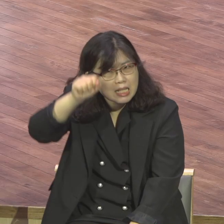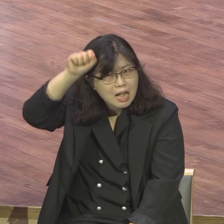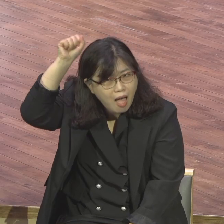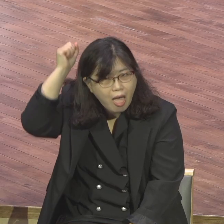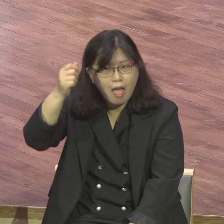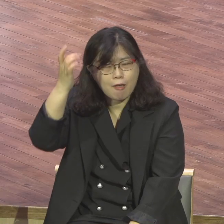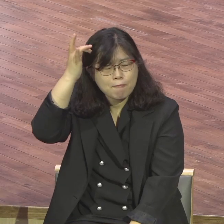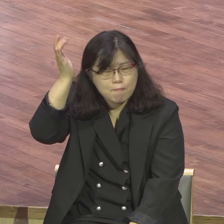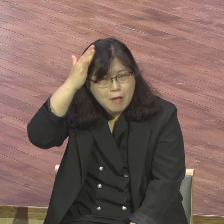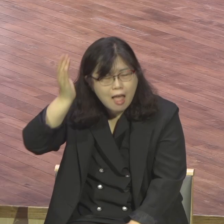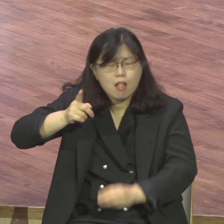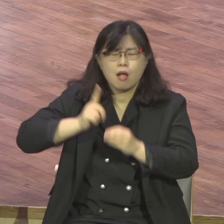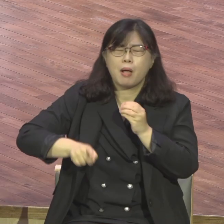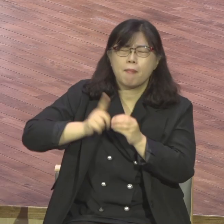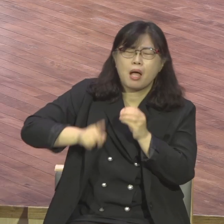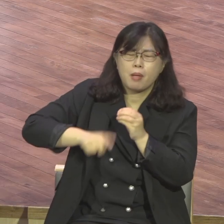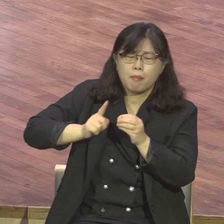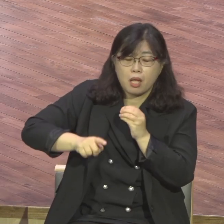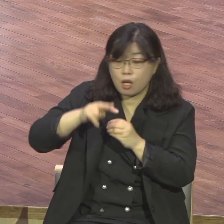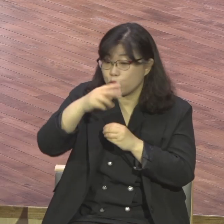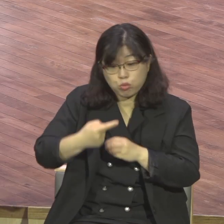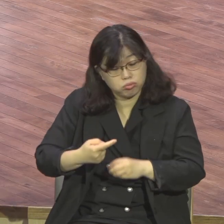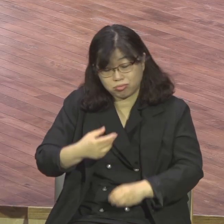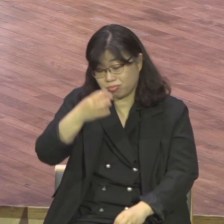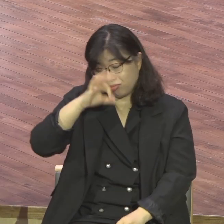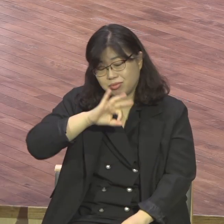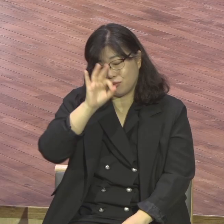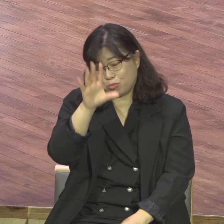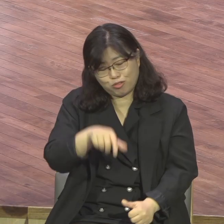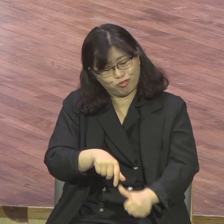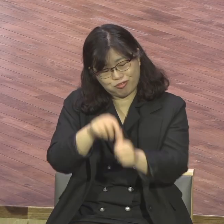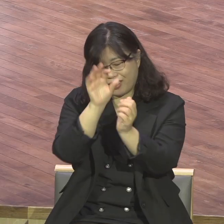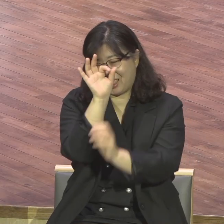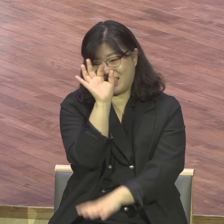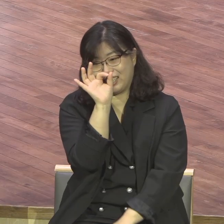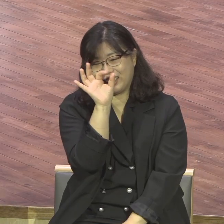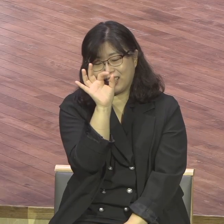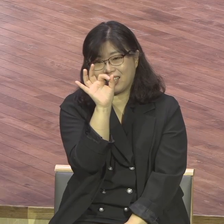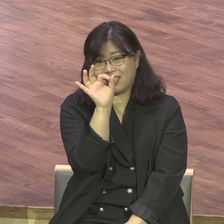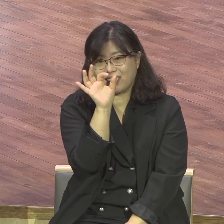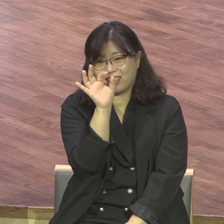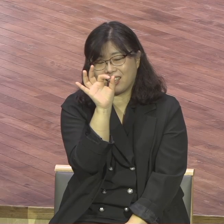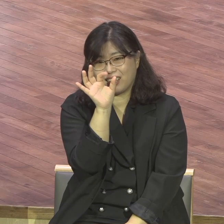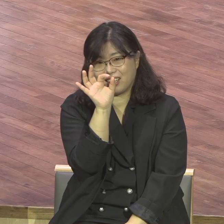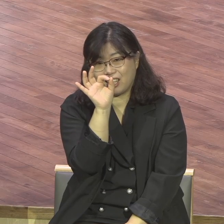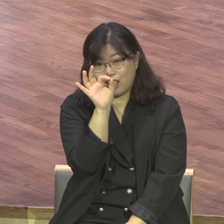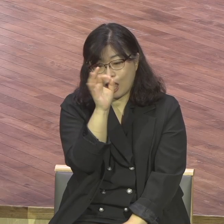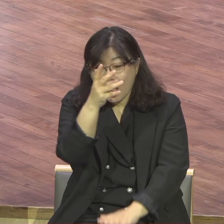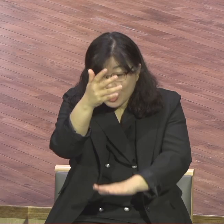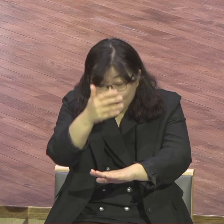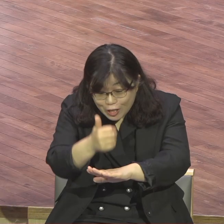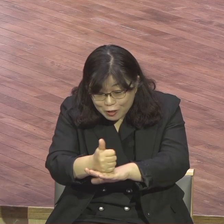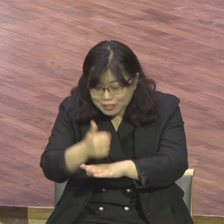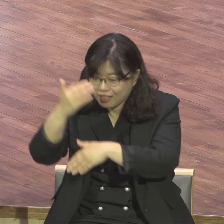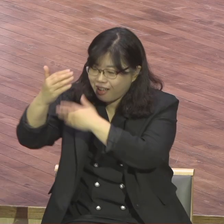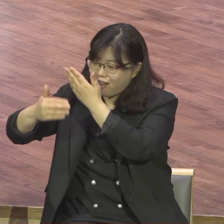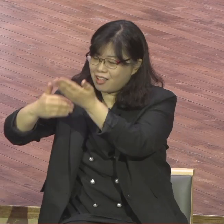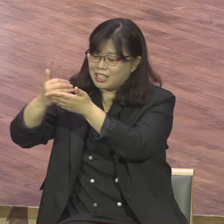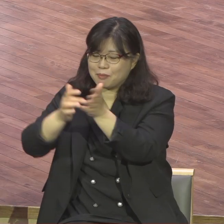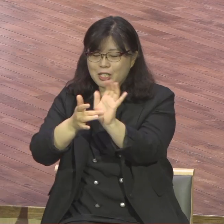구원이 없습니다 그래서 하나님이 예수님을 보내셔서 십자가에서 우리의 죄를